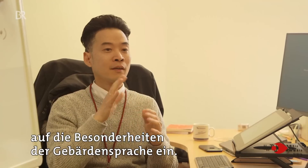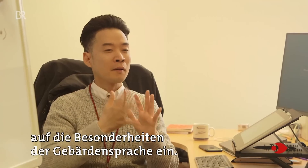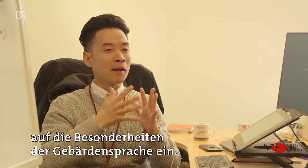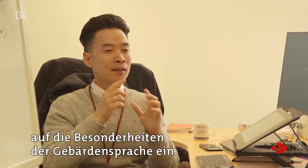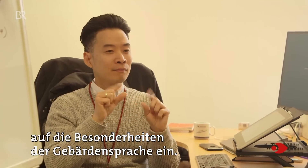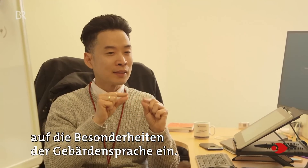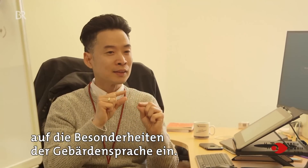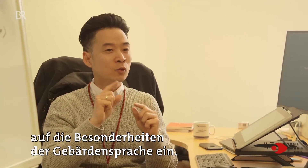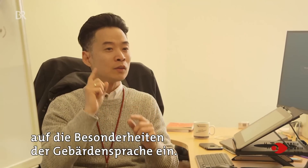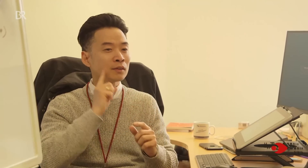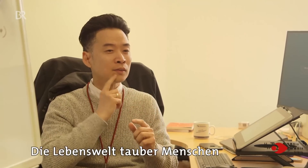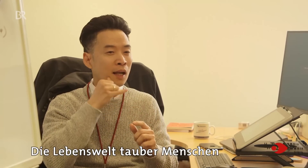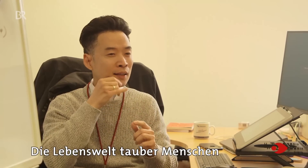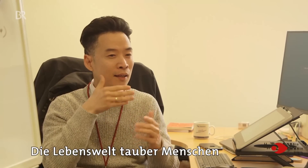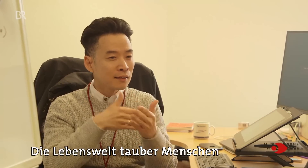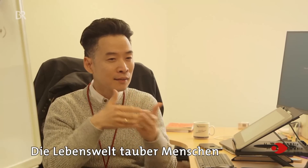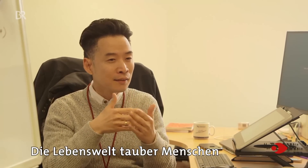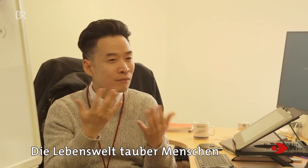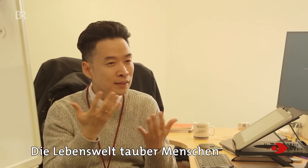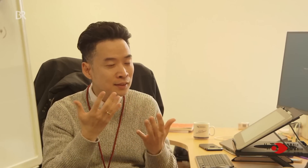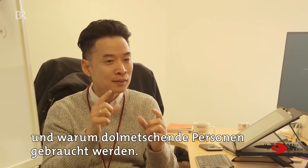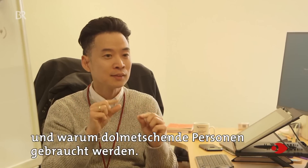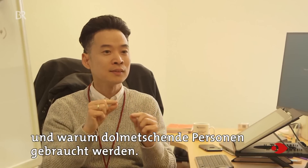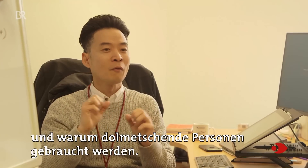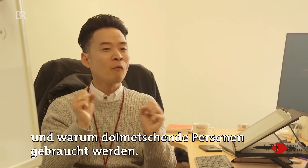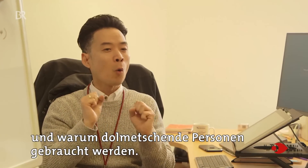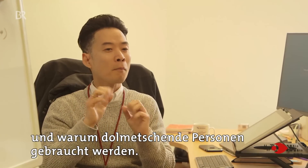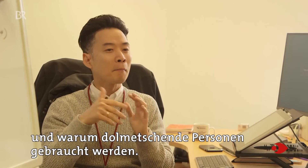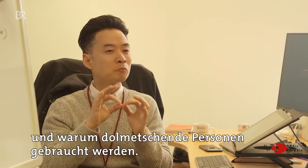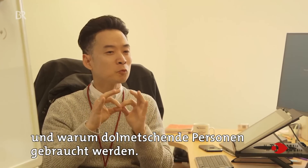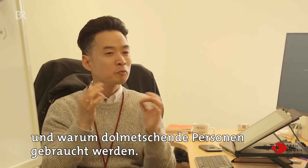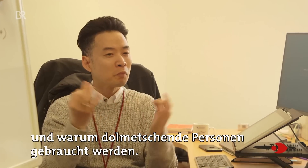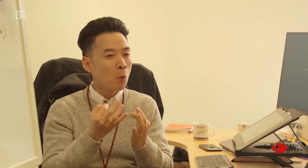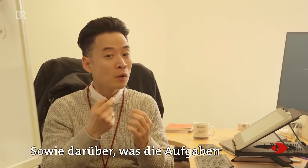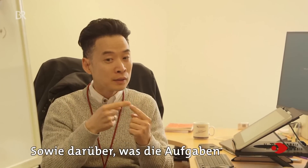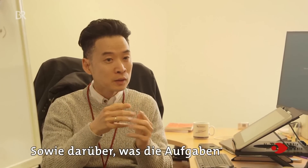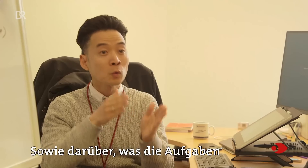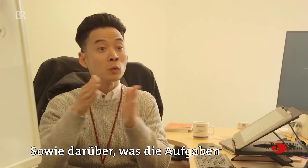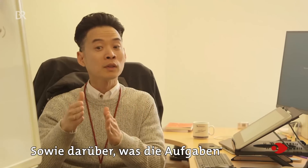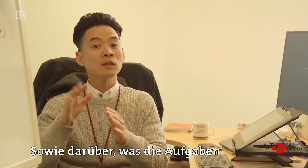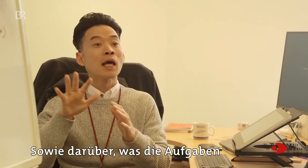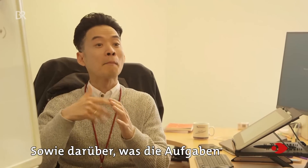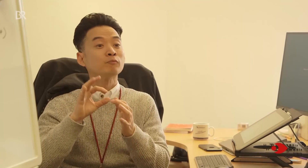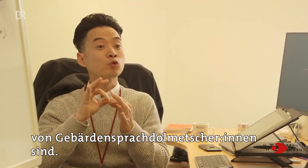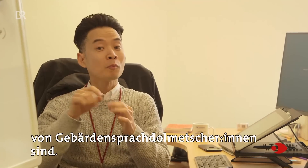der Gebärdensprache ein, die Lebenswelt tauber Menschen und warum dolmetschende Personen gebraucht werden, sowie darüber, was die Aufgaben von